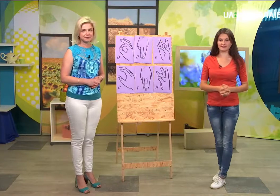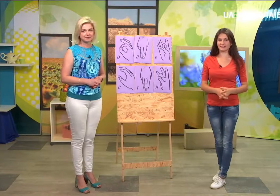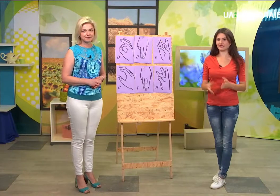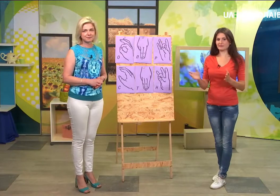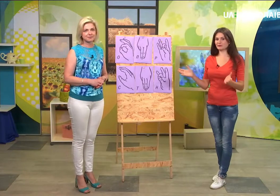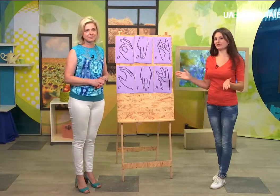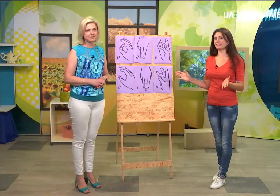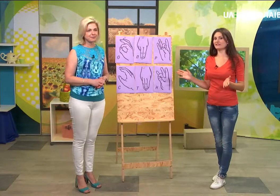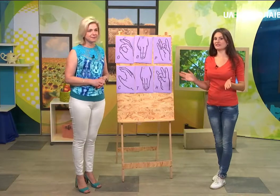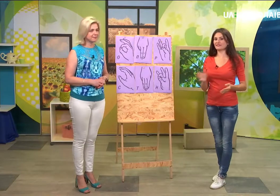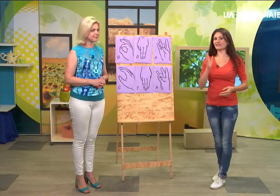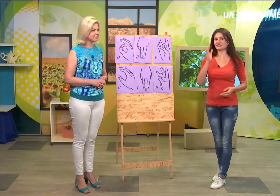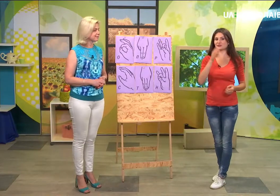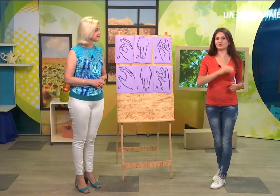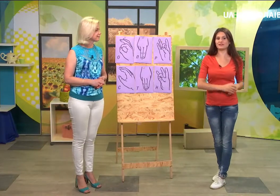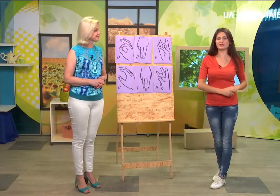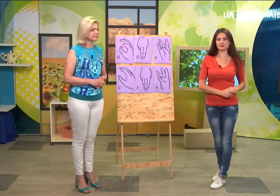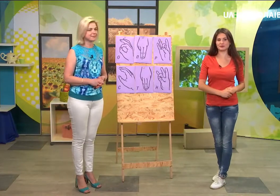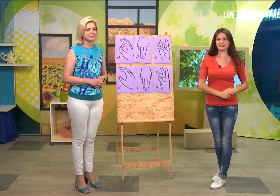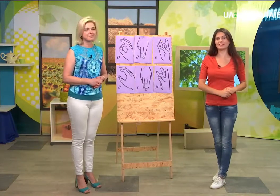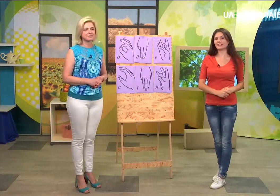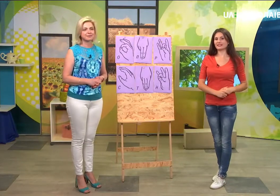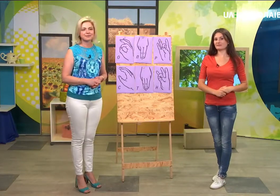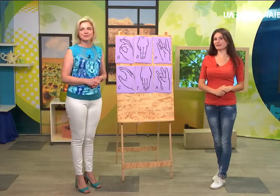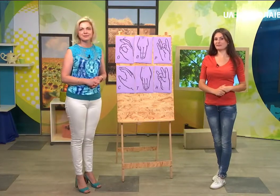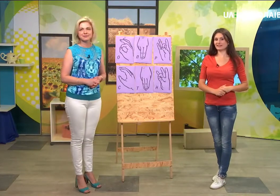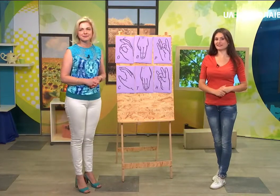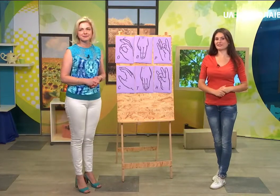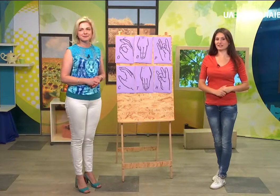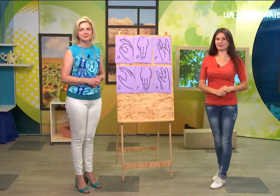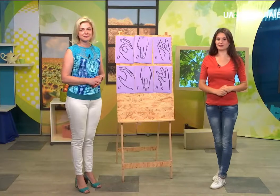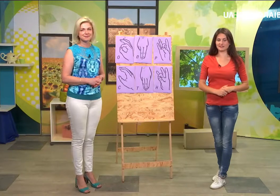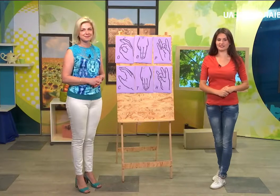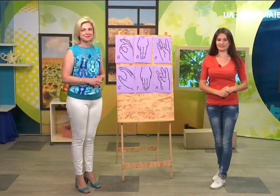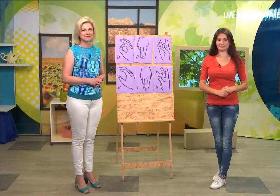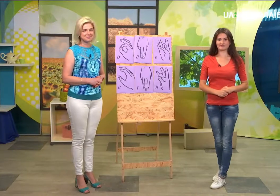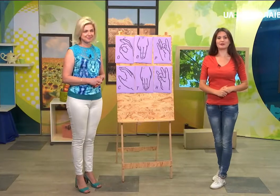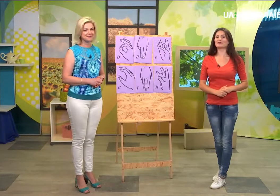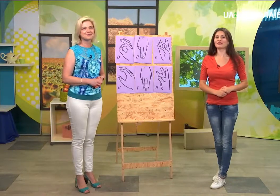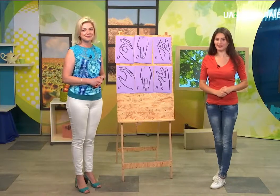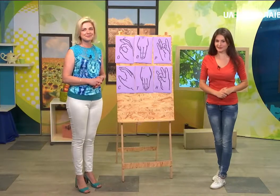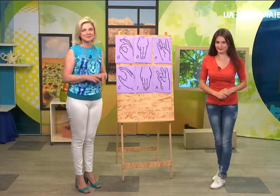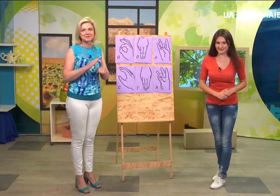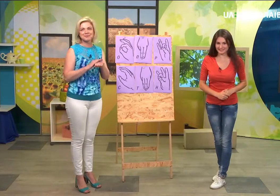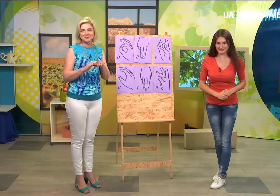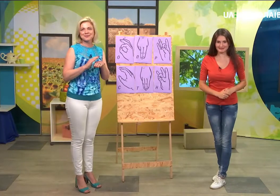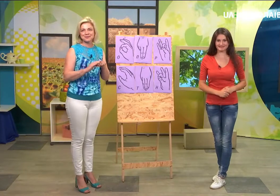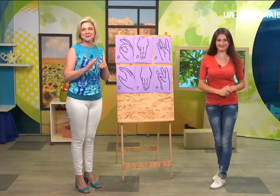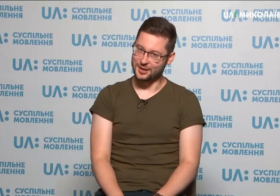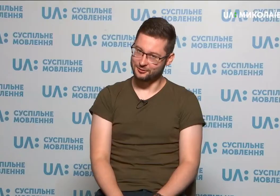Артем Нікудинедівця, він в нашій студії, він готовий сприймати і вивчати нові літери. Доброго ранку тобі, Артем! Вітаю